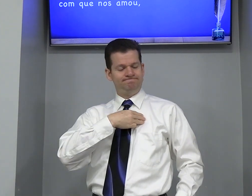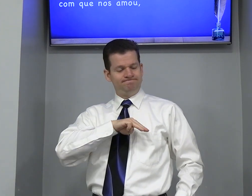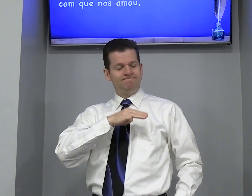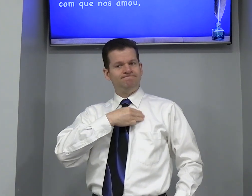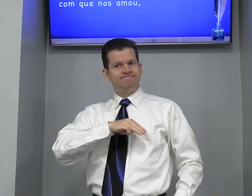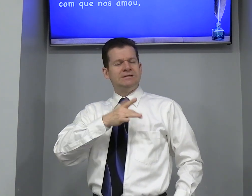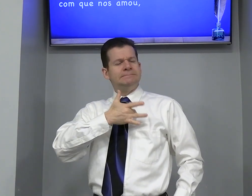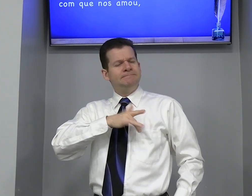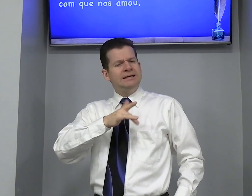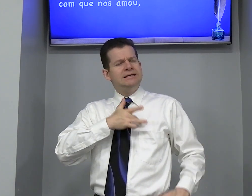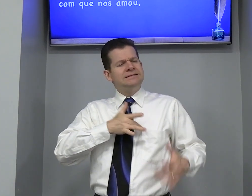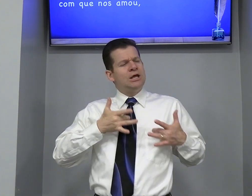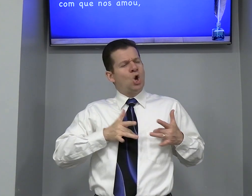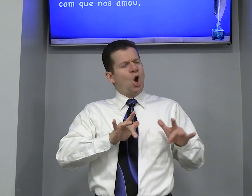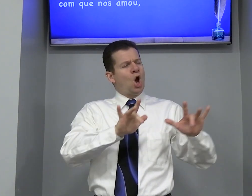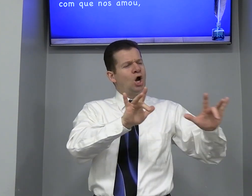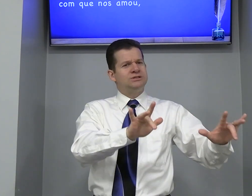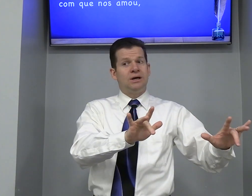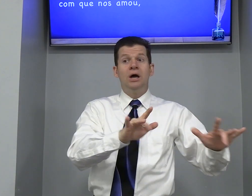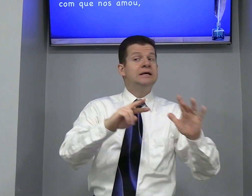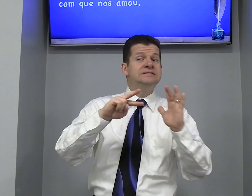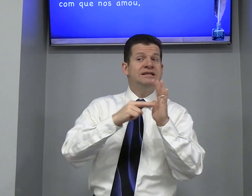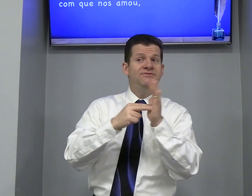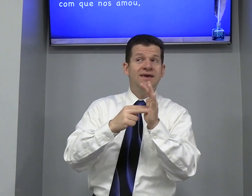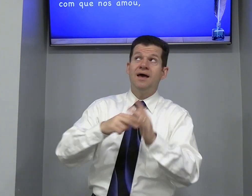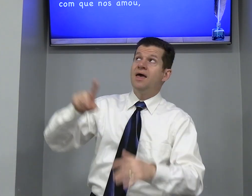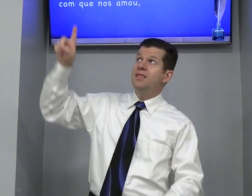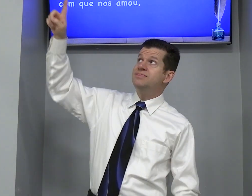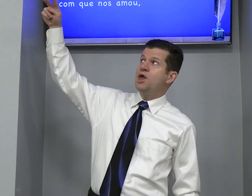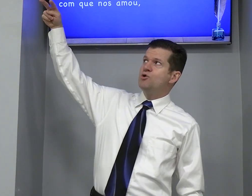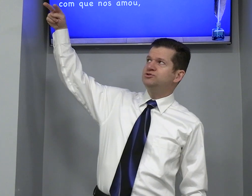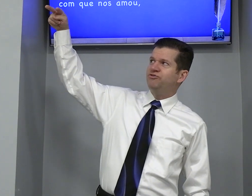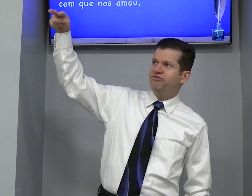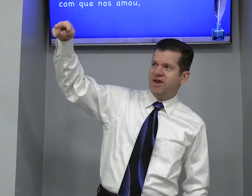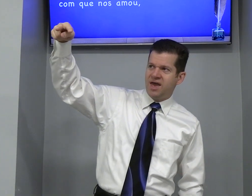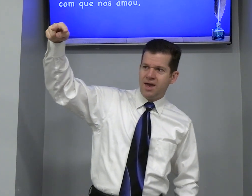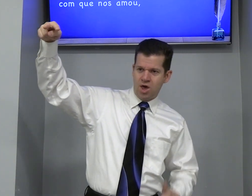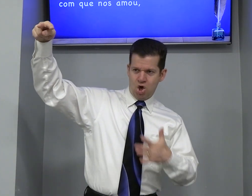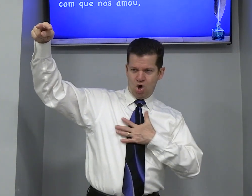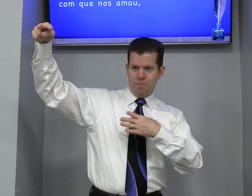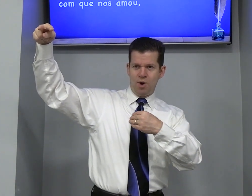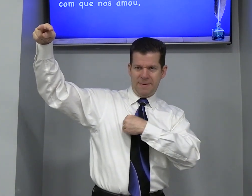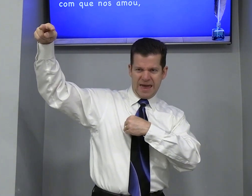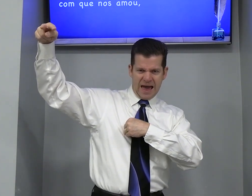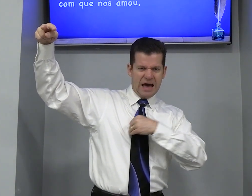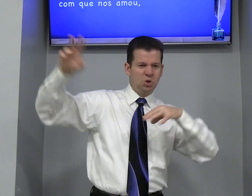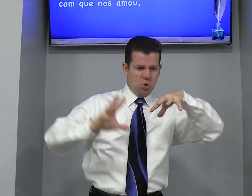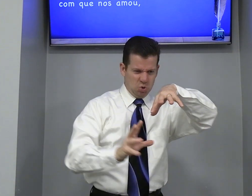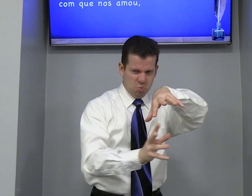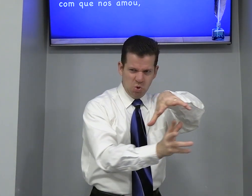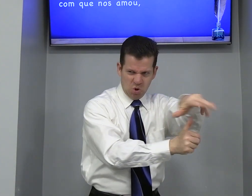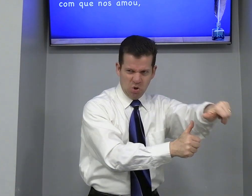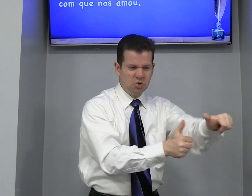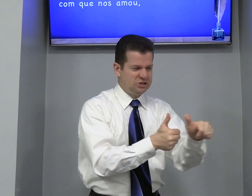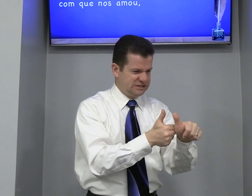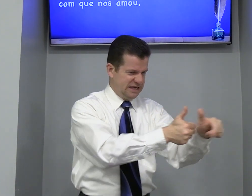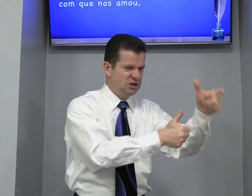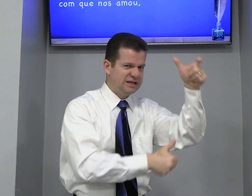Misericórdia Significa Deus Vê Meu pecado O mundo Seguindo